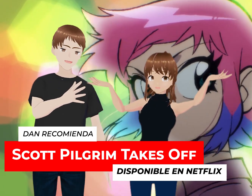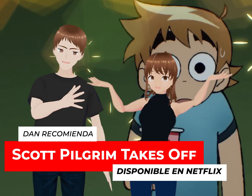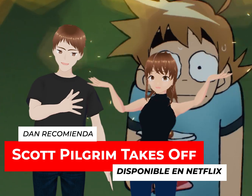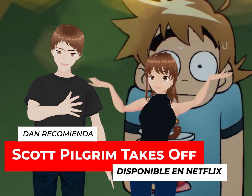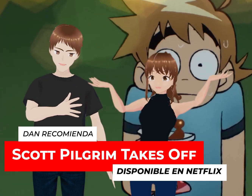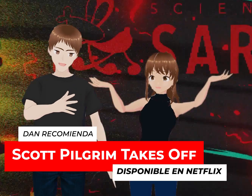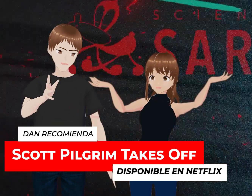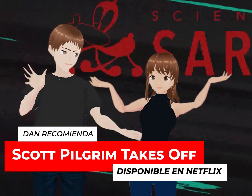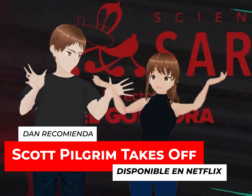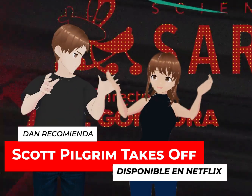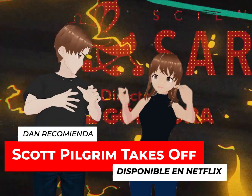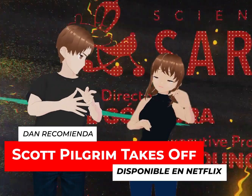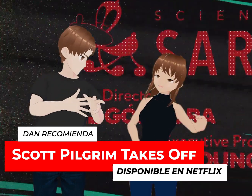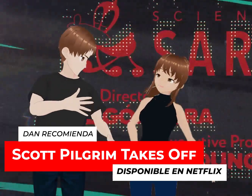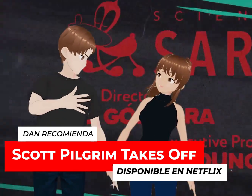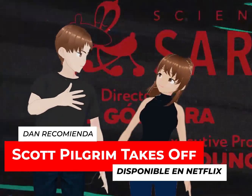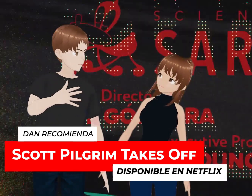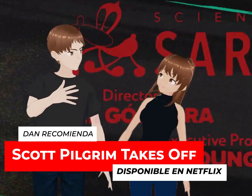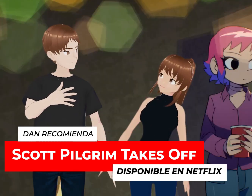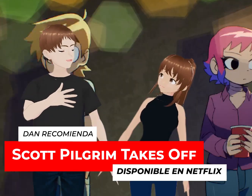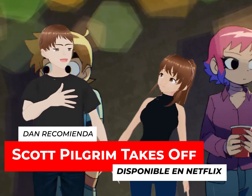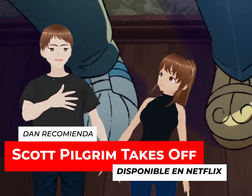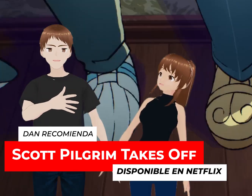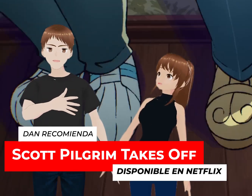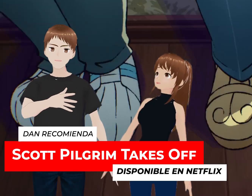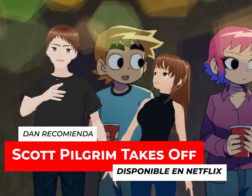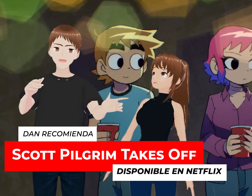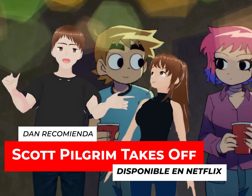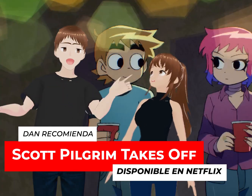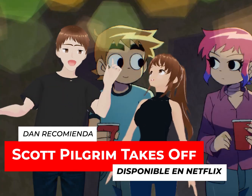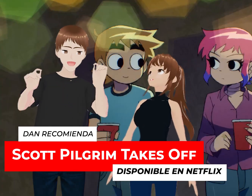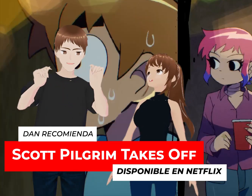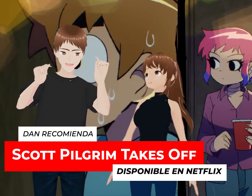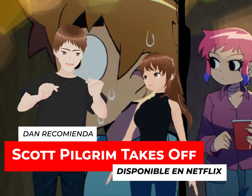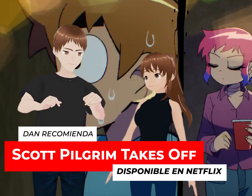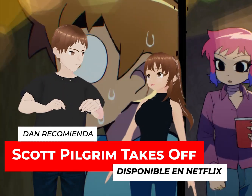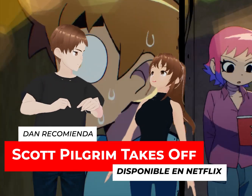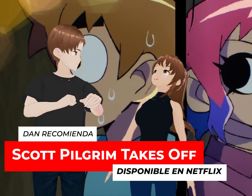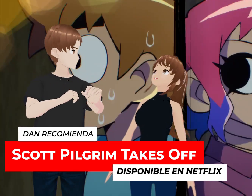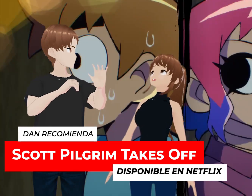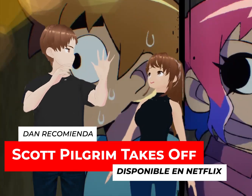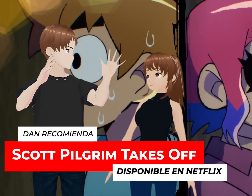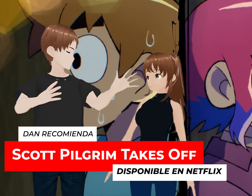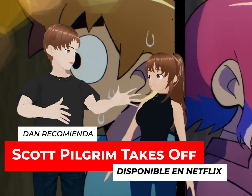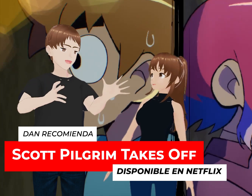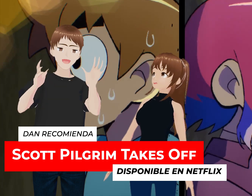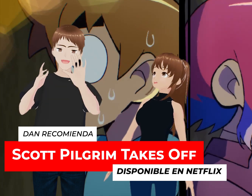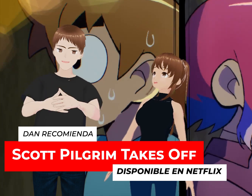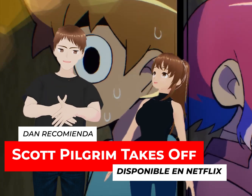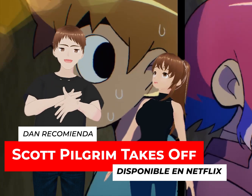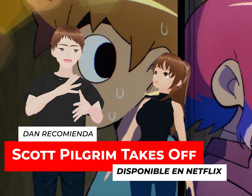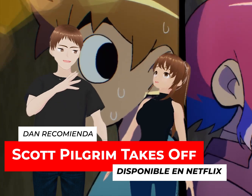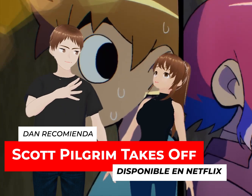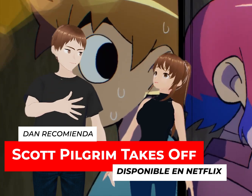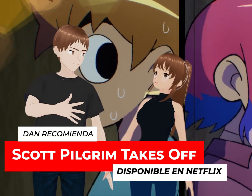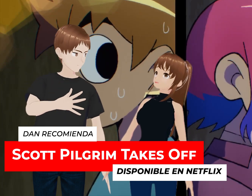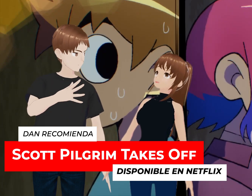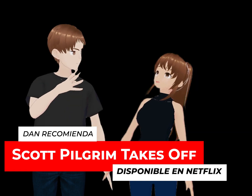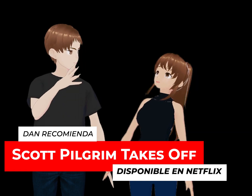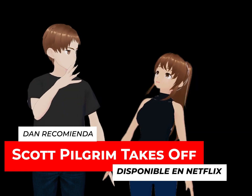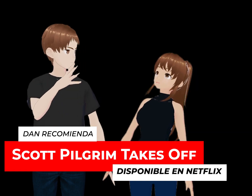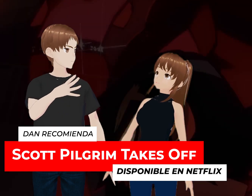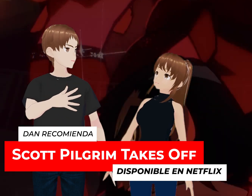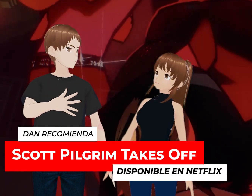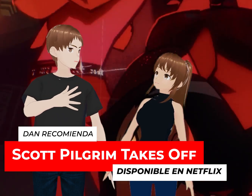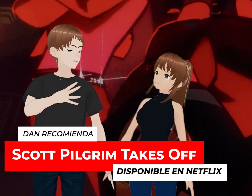Pues esa película, originalmente dirigida por Edgar Wright, va a llegar, pero en versión animada, precisamente de anime, a Netflix en este noviembre.